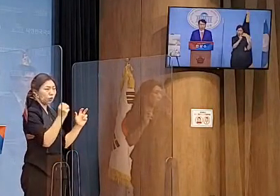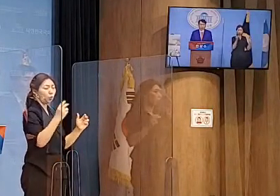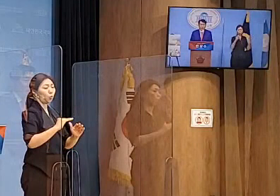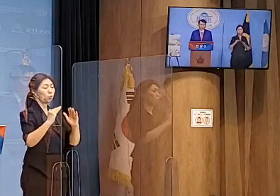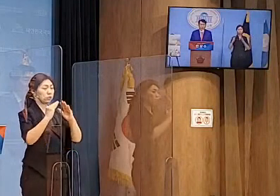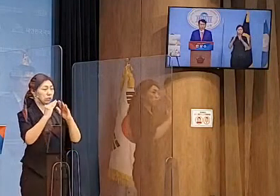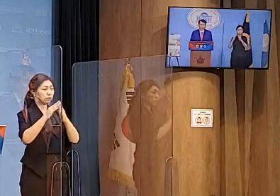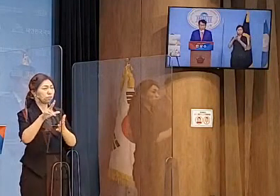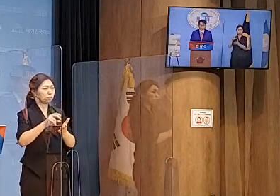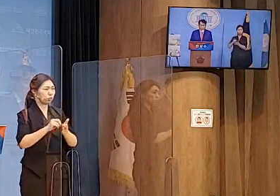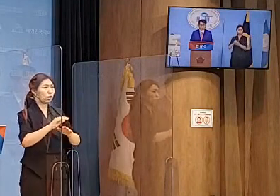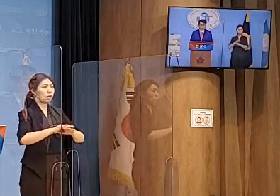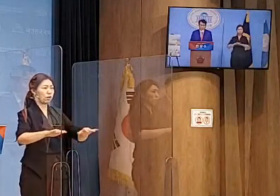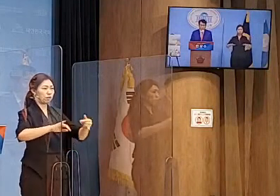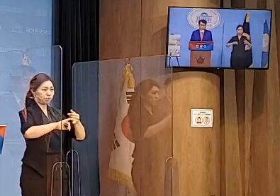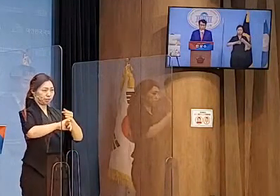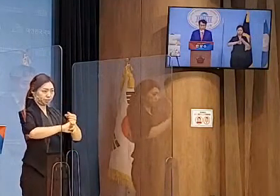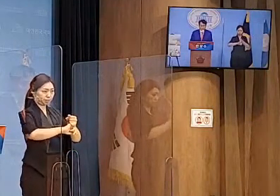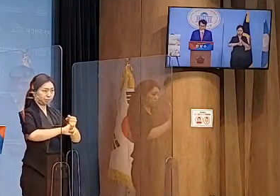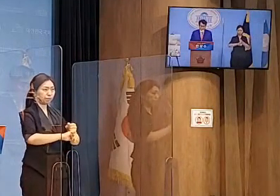해결하겠습니다.